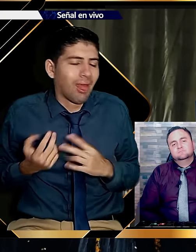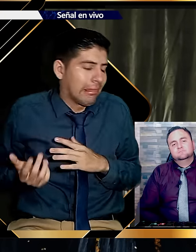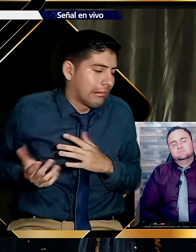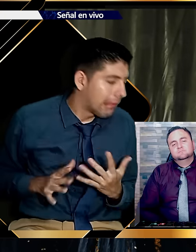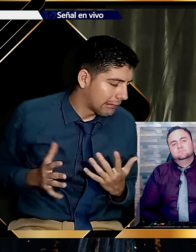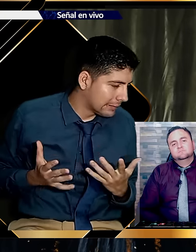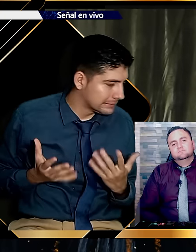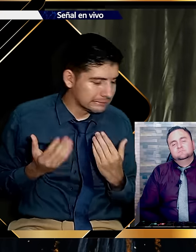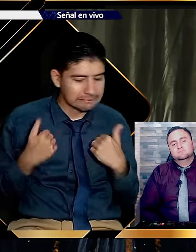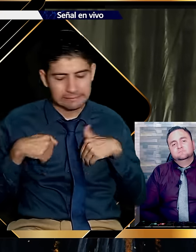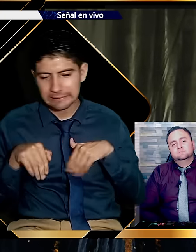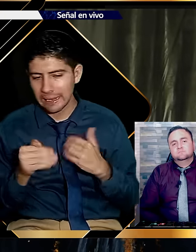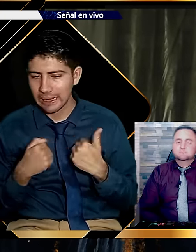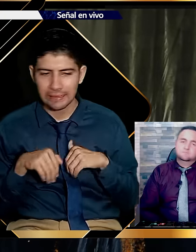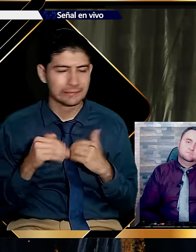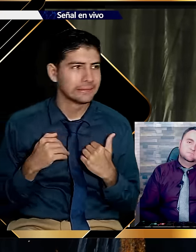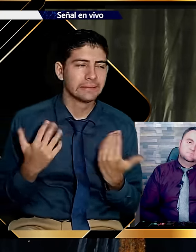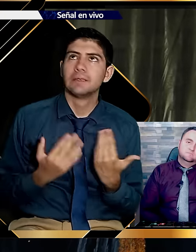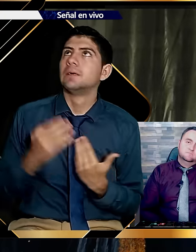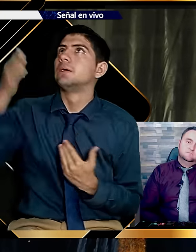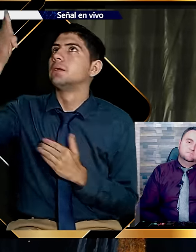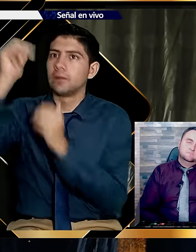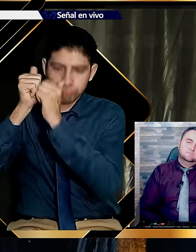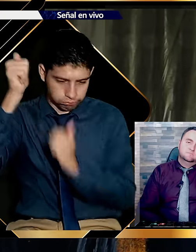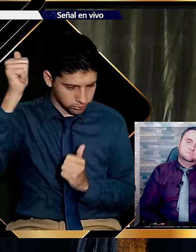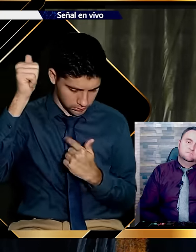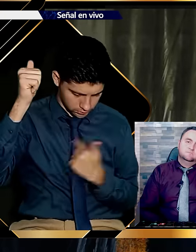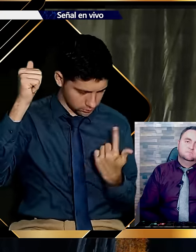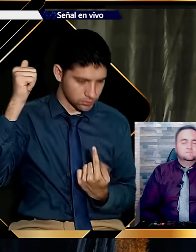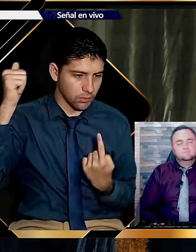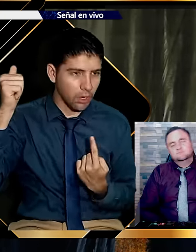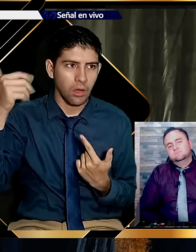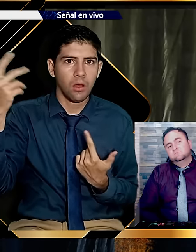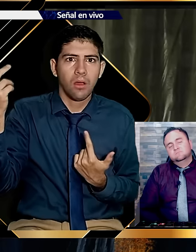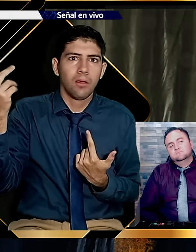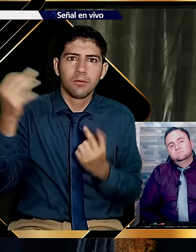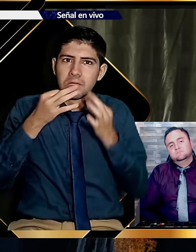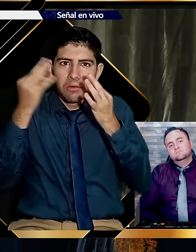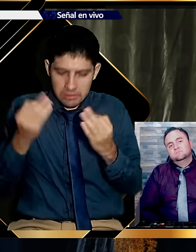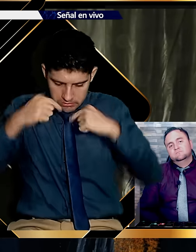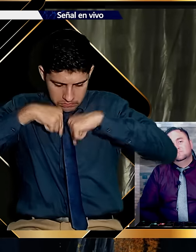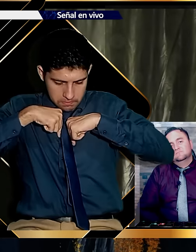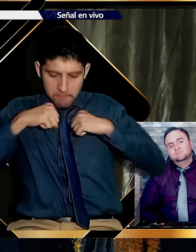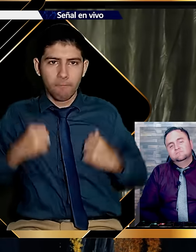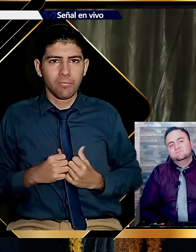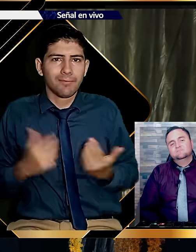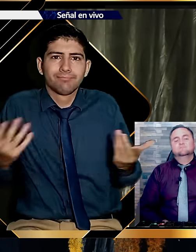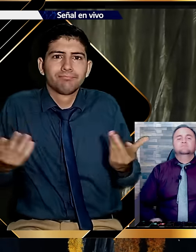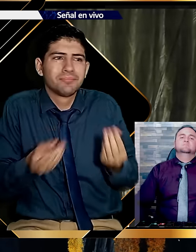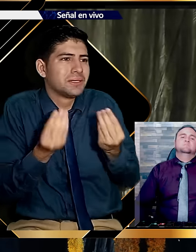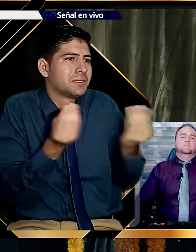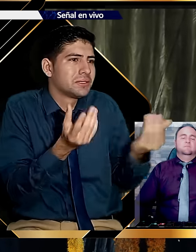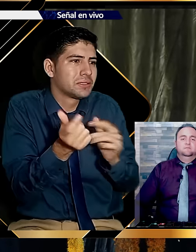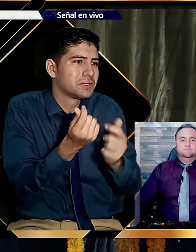nuestra vida no es vida. ¿Para qué vida si Dios no está en nosotros? ¿Para qué vida si Dios no está conmigo? ¿Para qué vida si